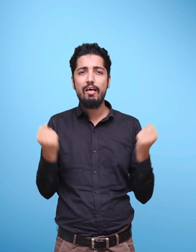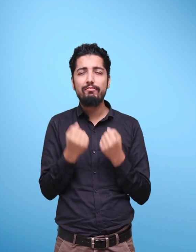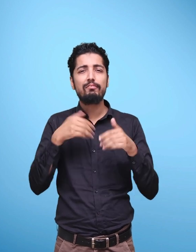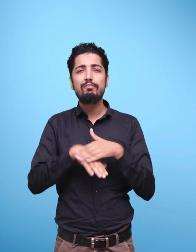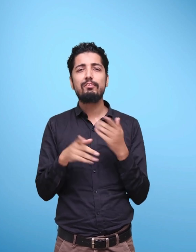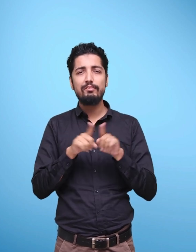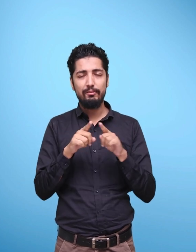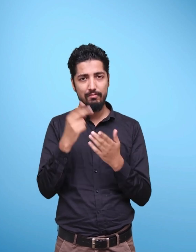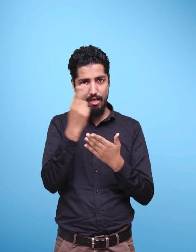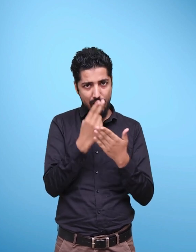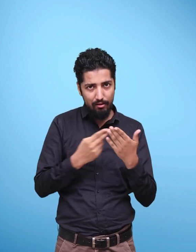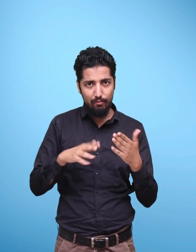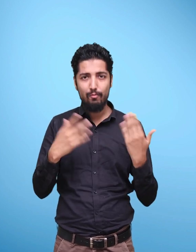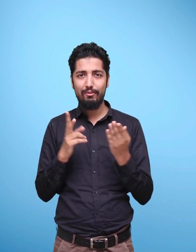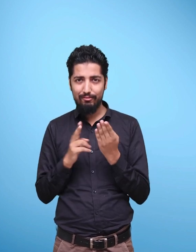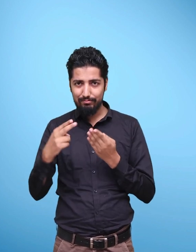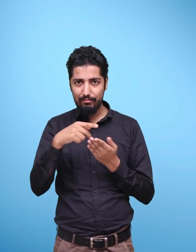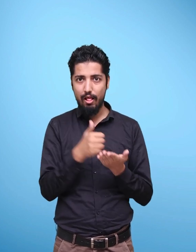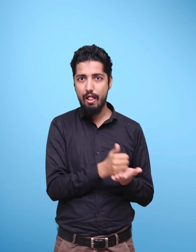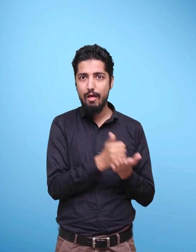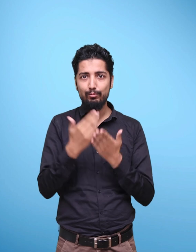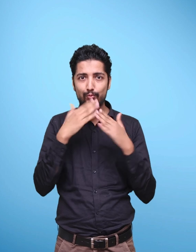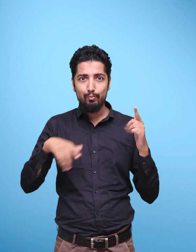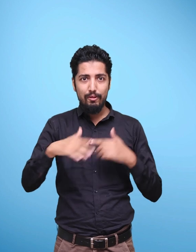sense inherent in such activities.